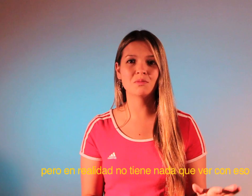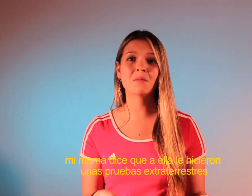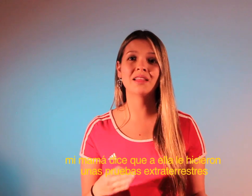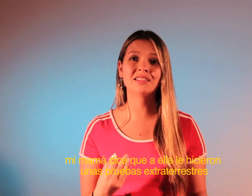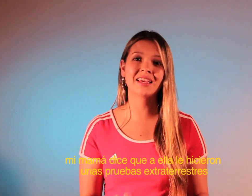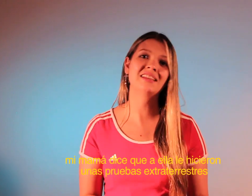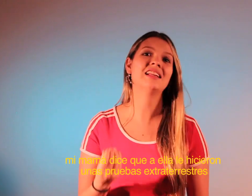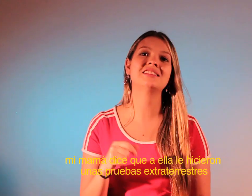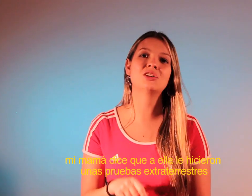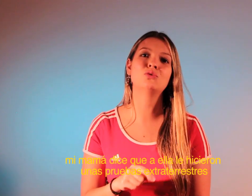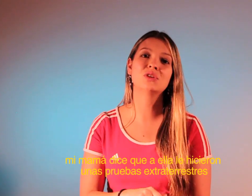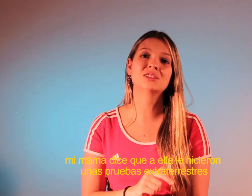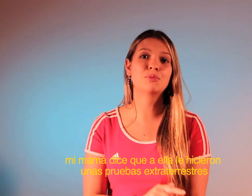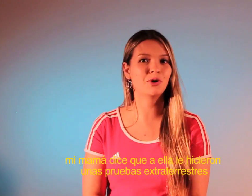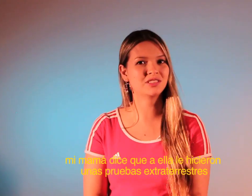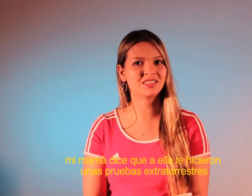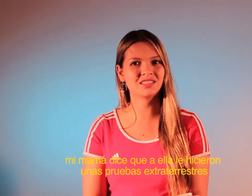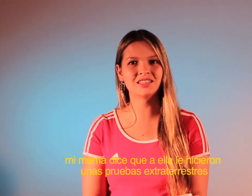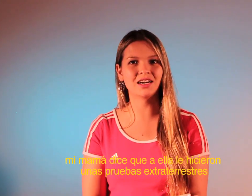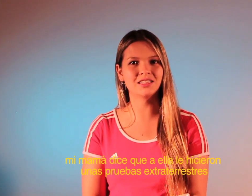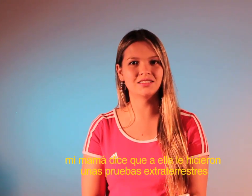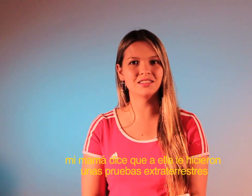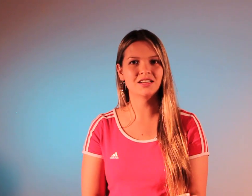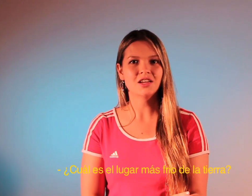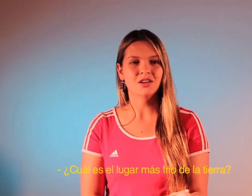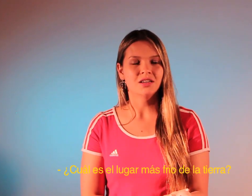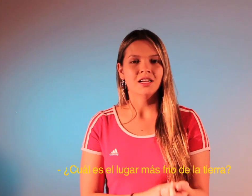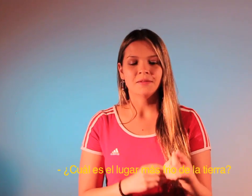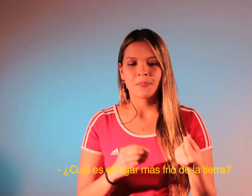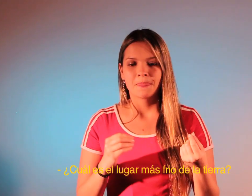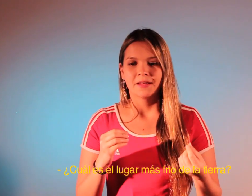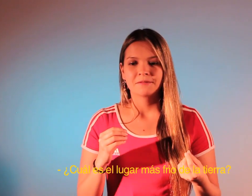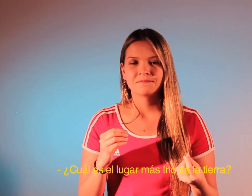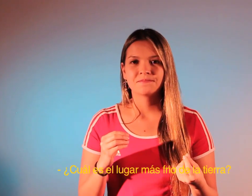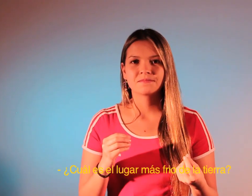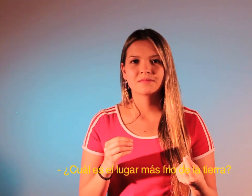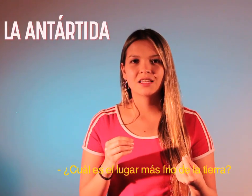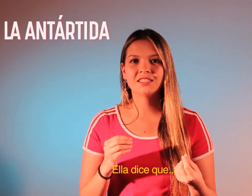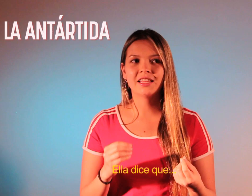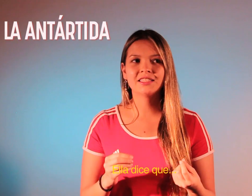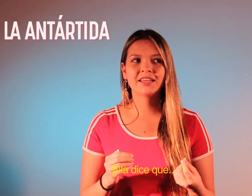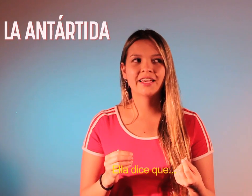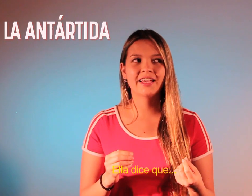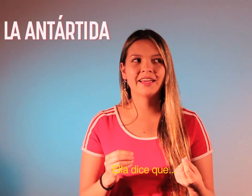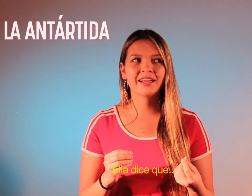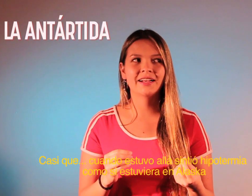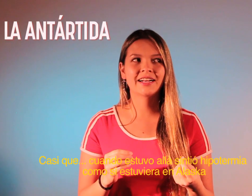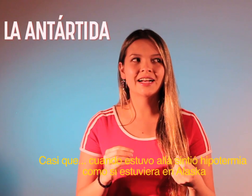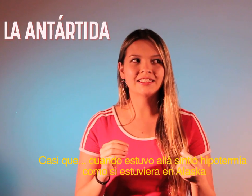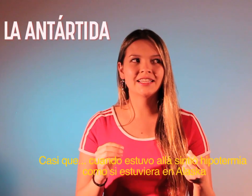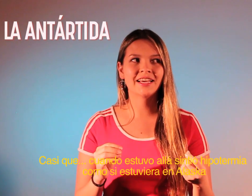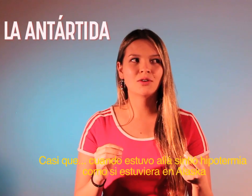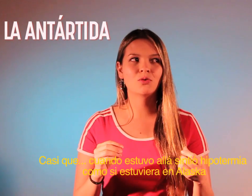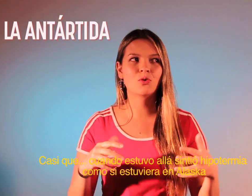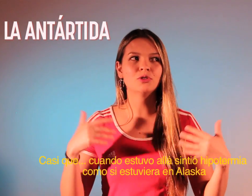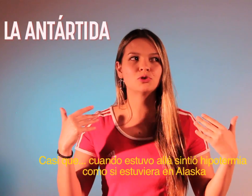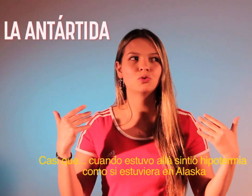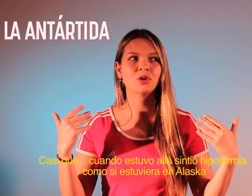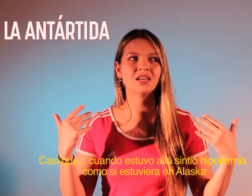Mi mamá dice que a ella le hicieron unas pruebas extraterrestres. ¿Cuál es el lugar más frío de la Tierra? Ella dice que casi que cuando estuvo ya